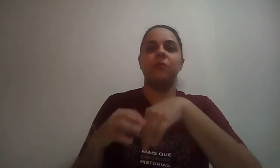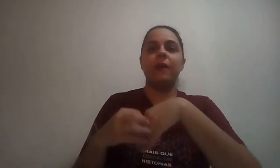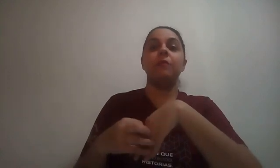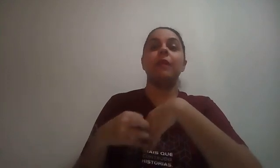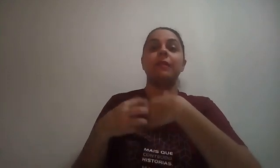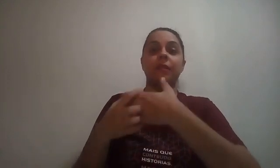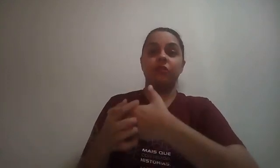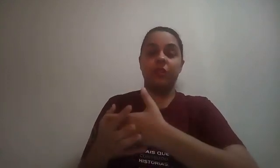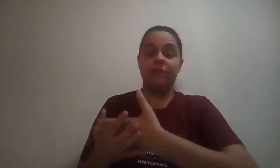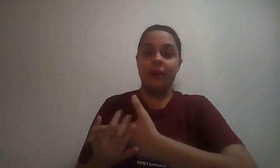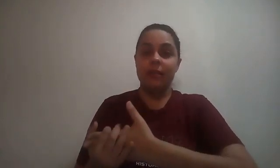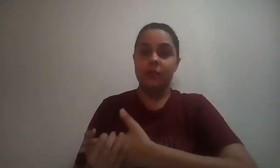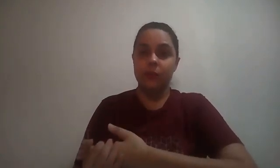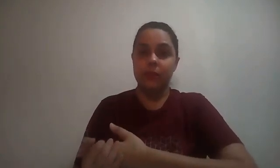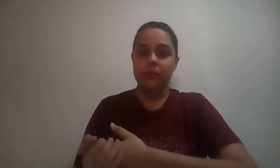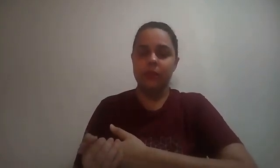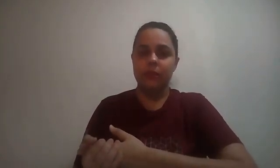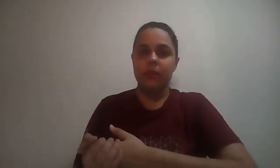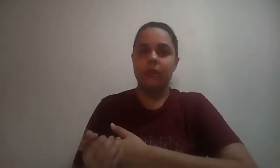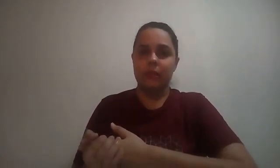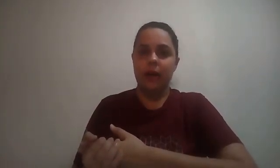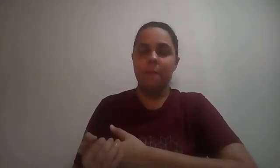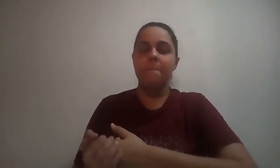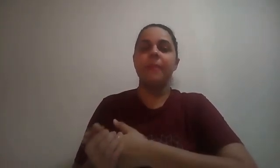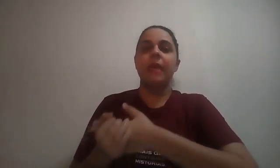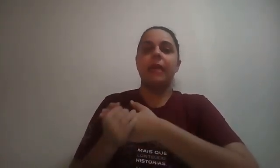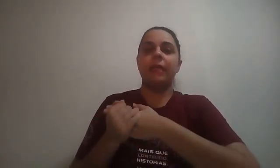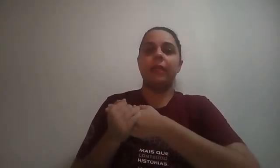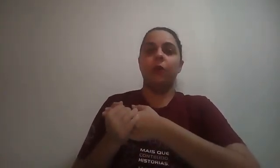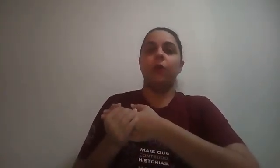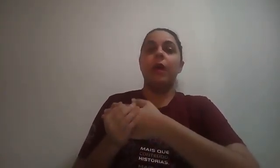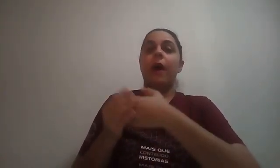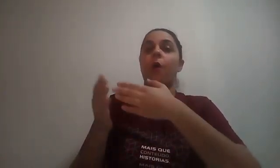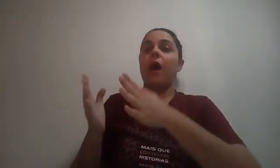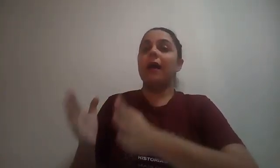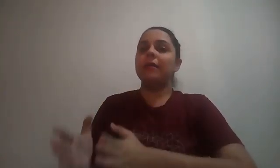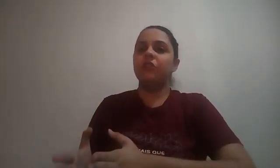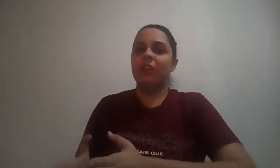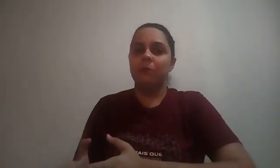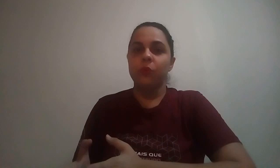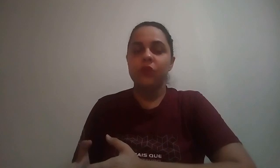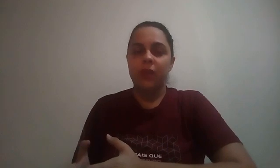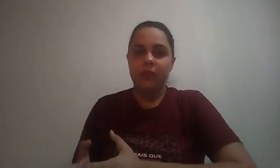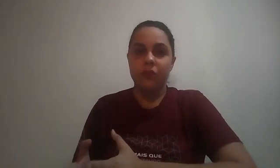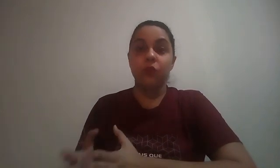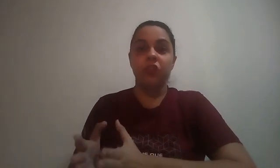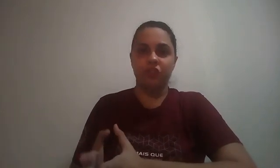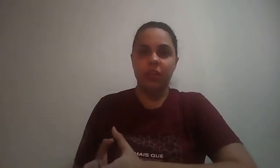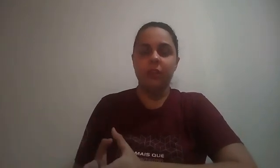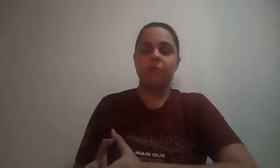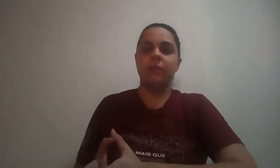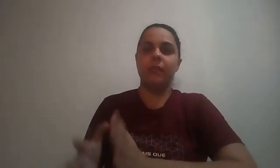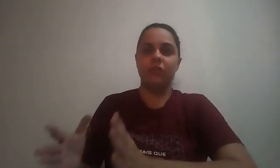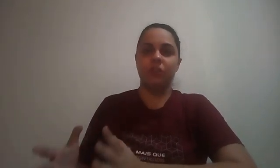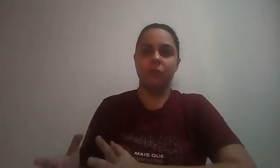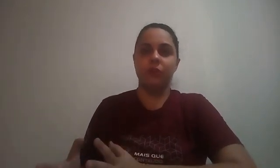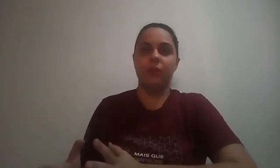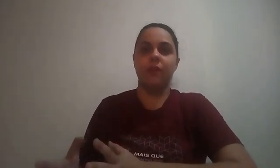falando das grandes navegações, tá? Então, antes da bússola surgir, antes da bússola